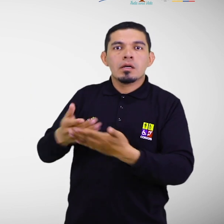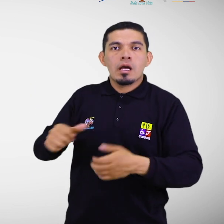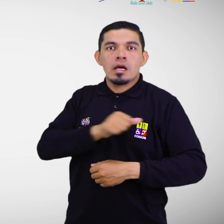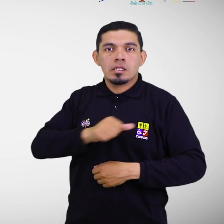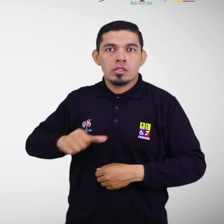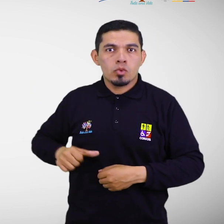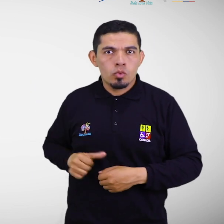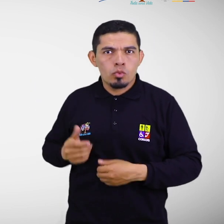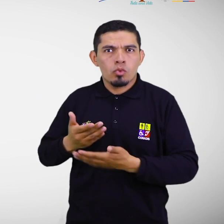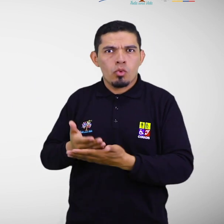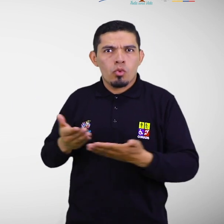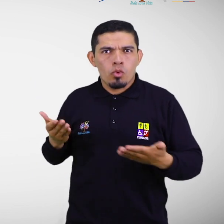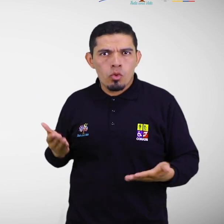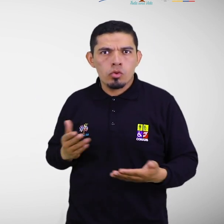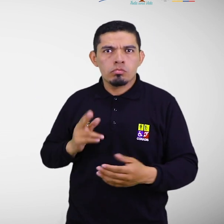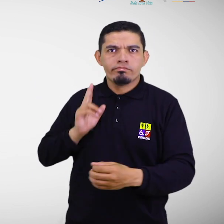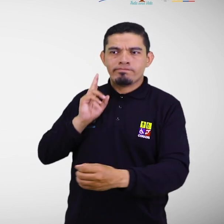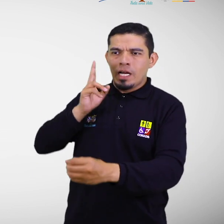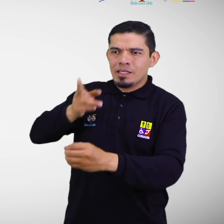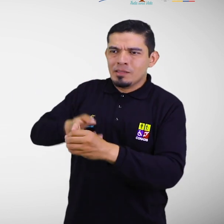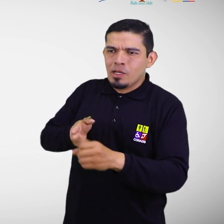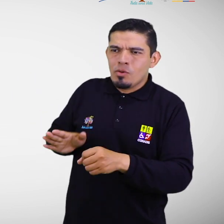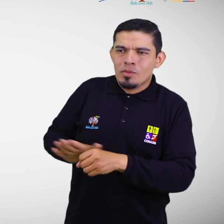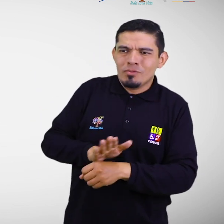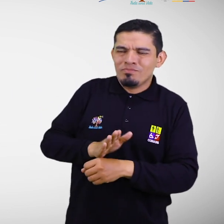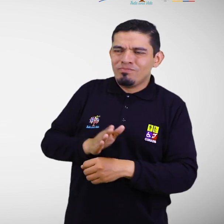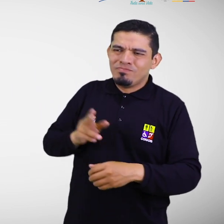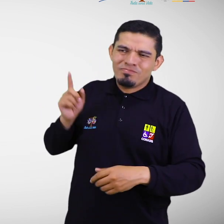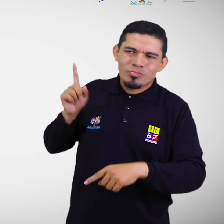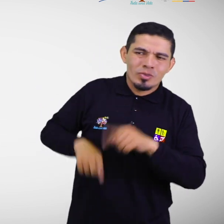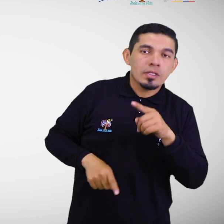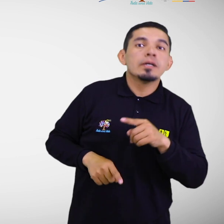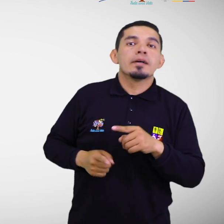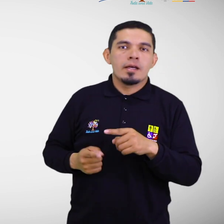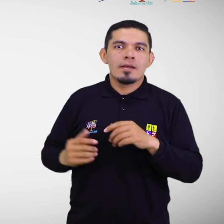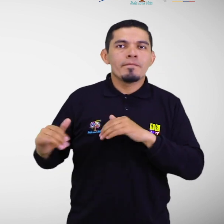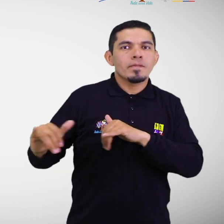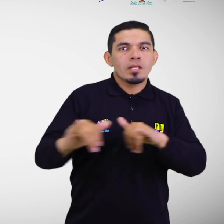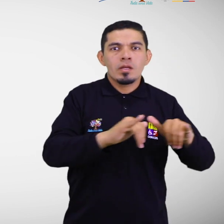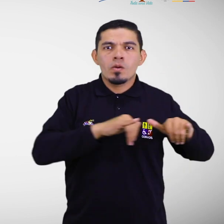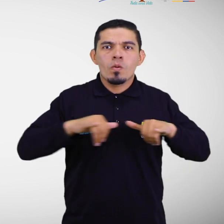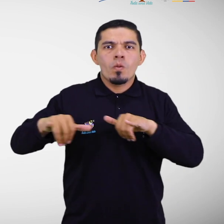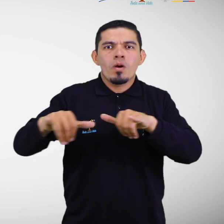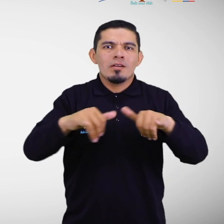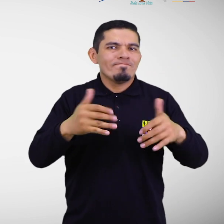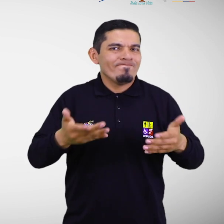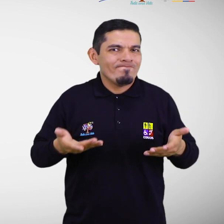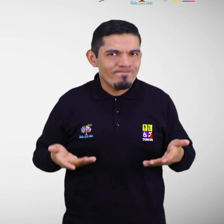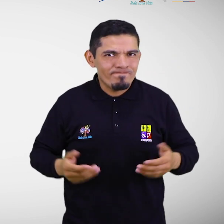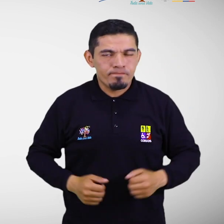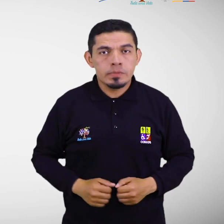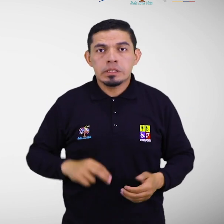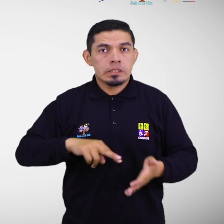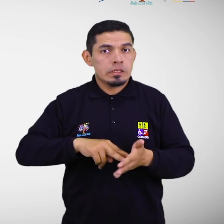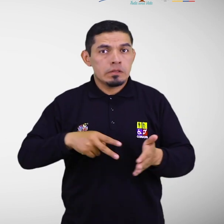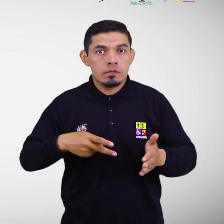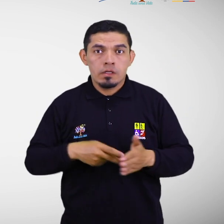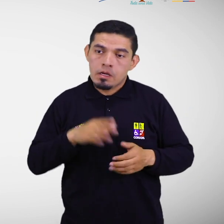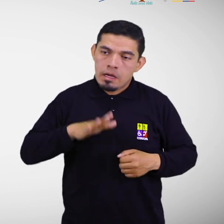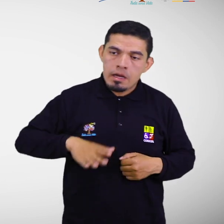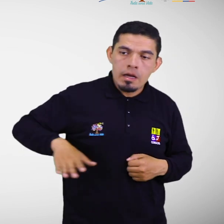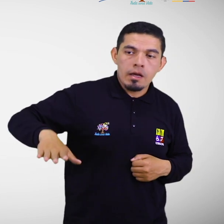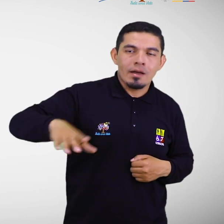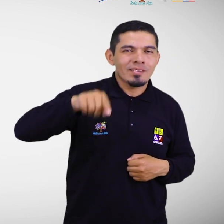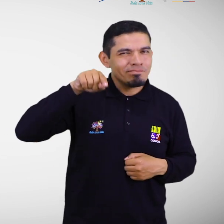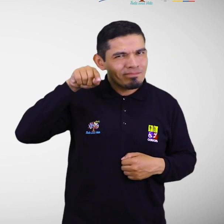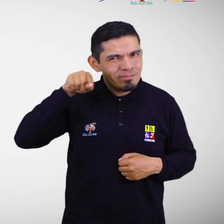participación plena y efectiva en la sociedad, en igualdad de condiciones con las demás. Por lo tanto el entorno es